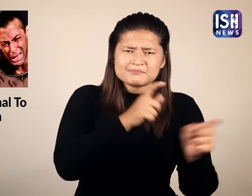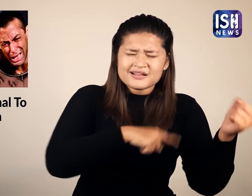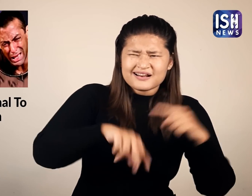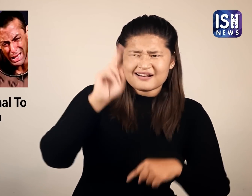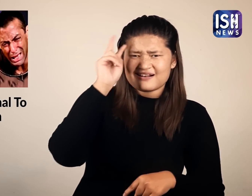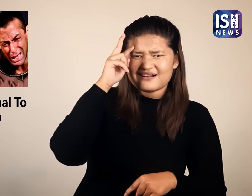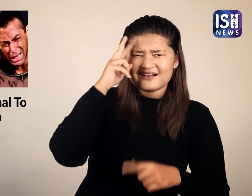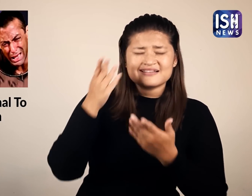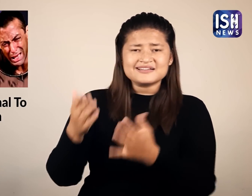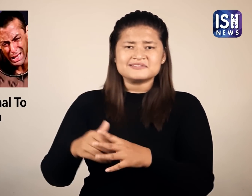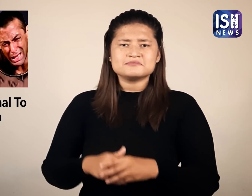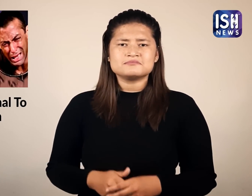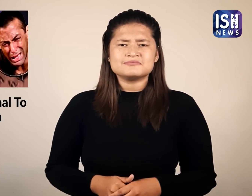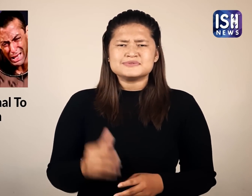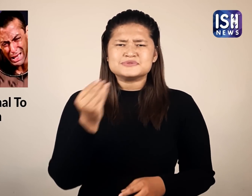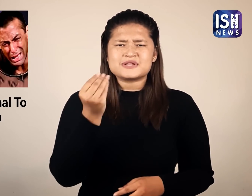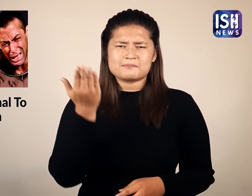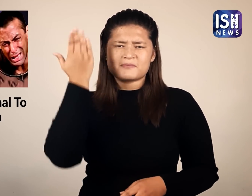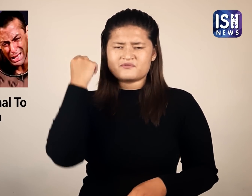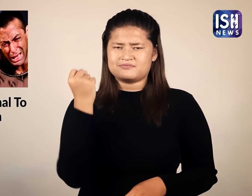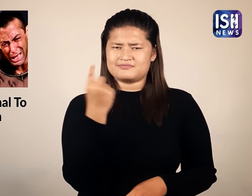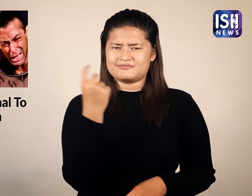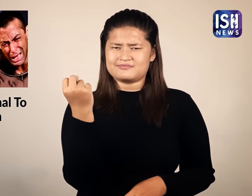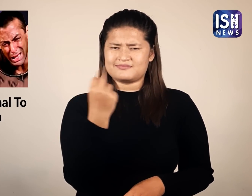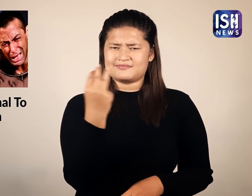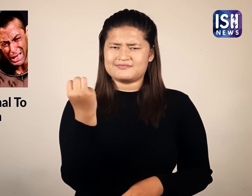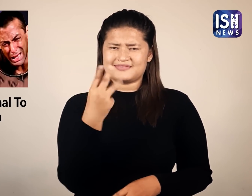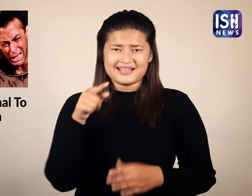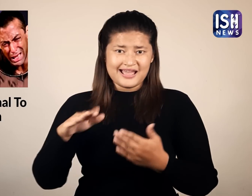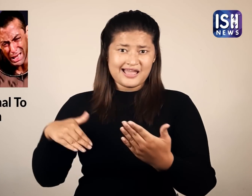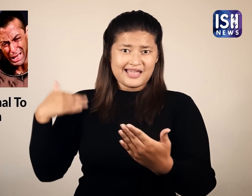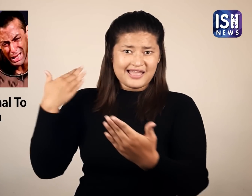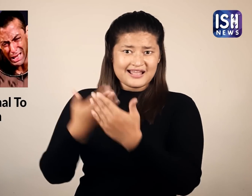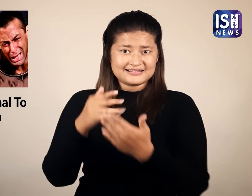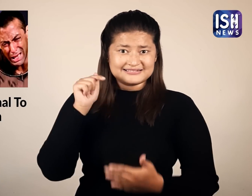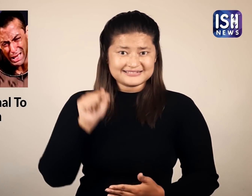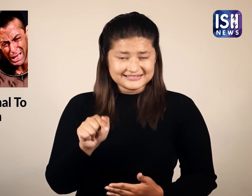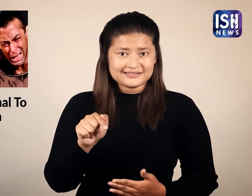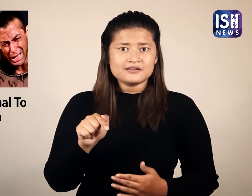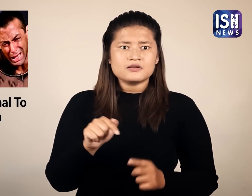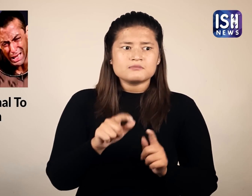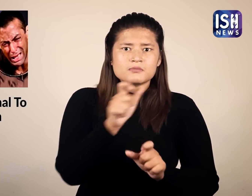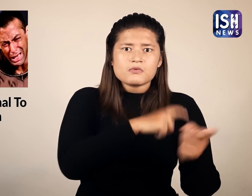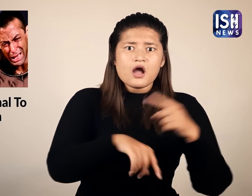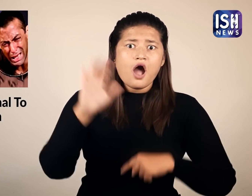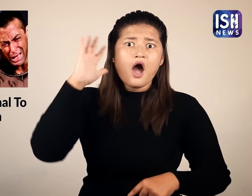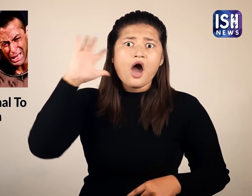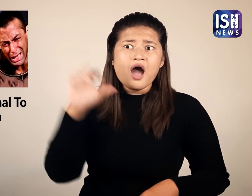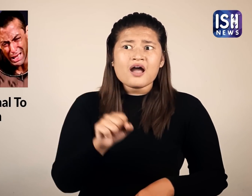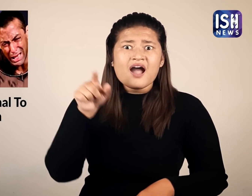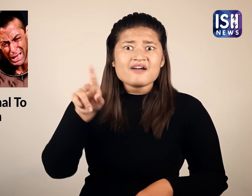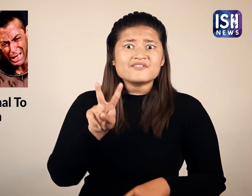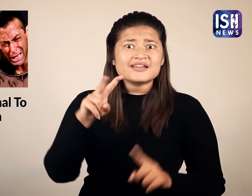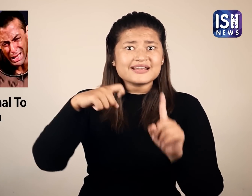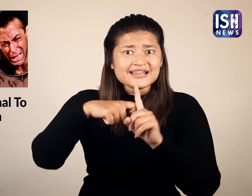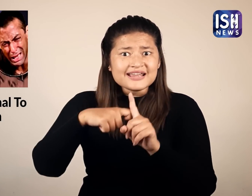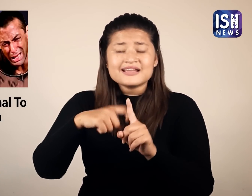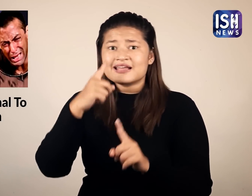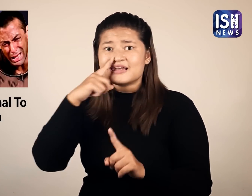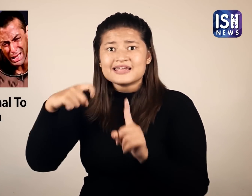गुप्त रहे हैं जिससे संद्या पैदा होता है पिछले कुछ महीनों से खबरे आ रही है कि विकी और कत्रीना की सगाई